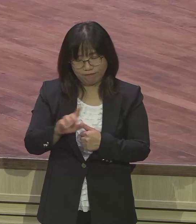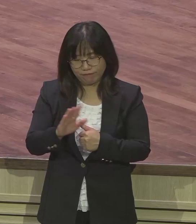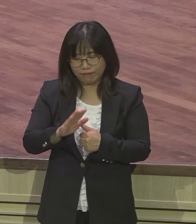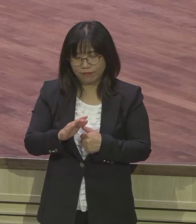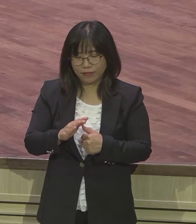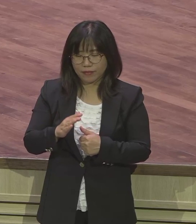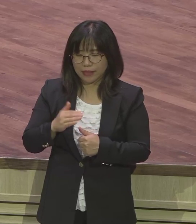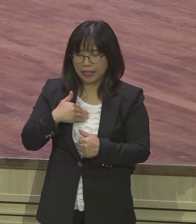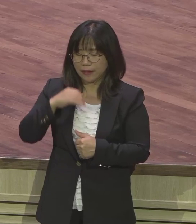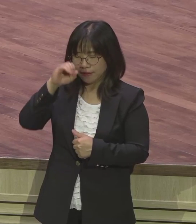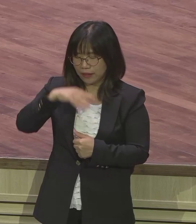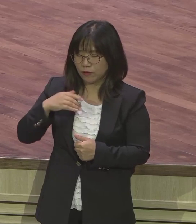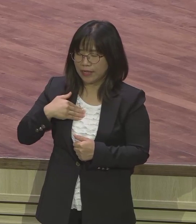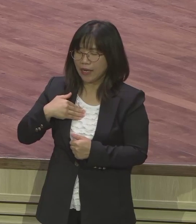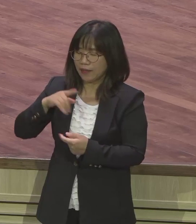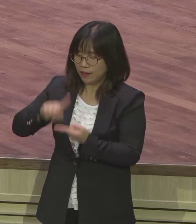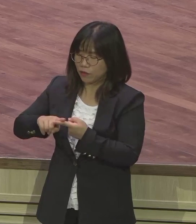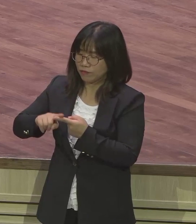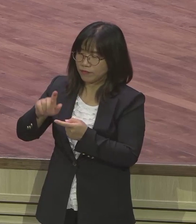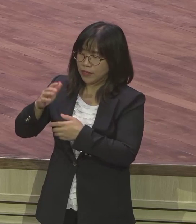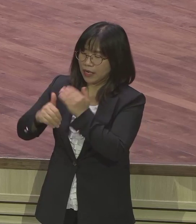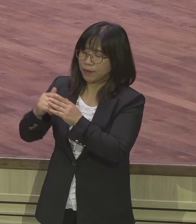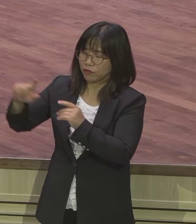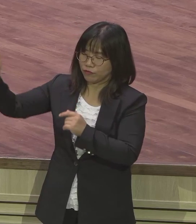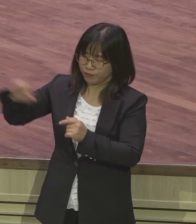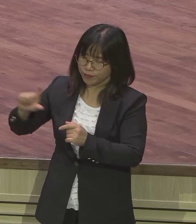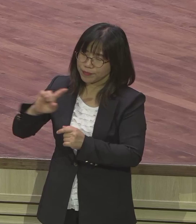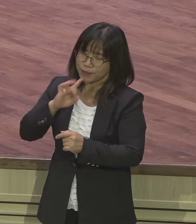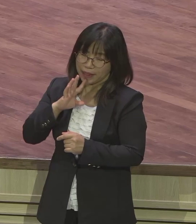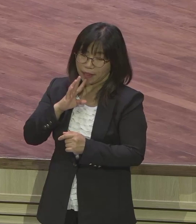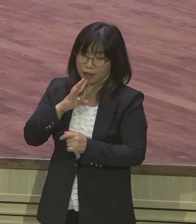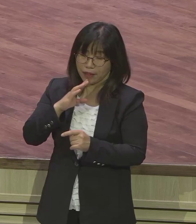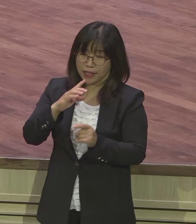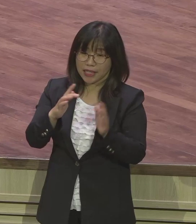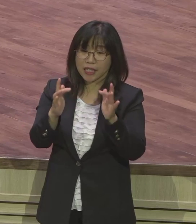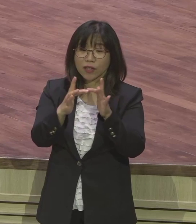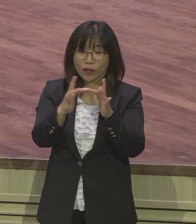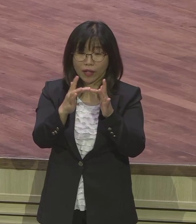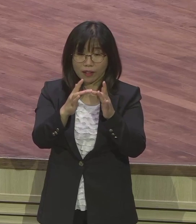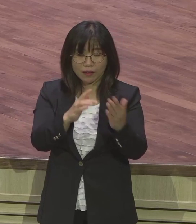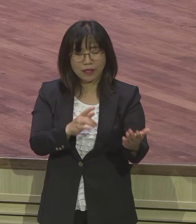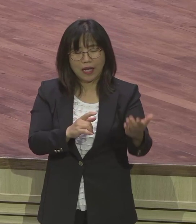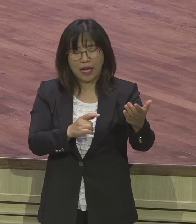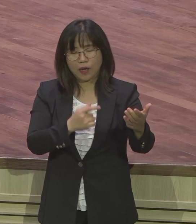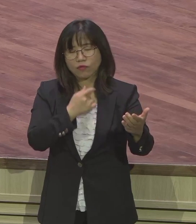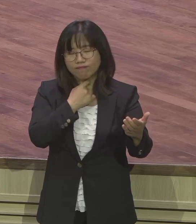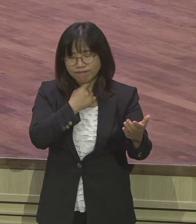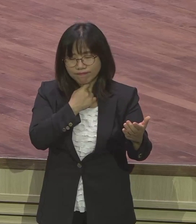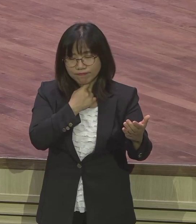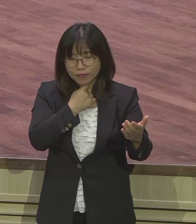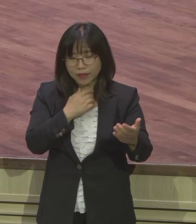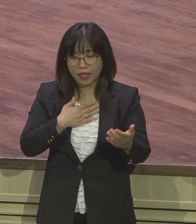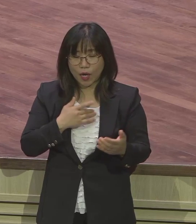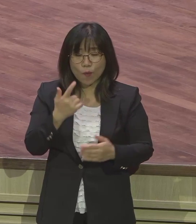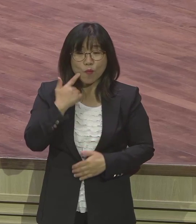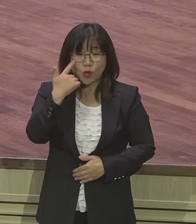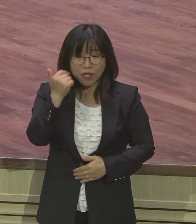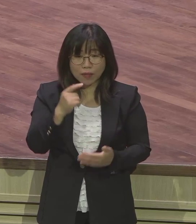하나님인데 인터넷은 예배드리지 내 보고 싶은 사람 내 체질이 많은 사람 골라가면서 목사들 쫙쫙 나오니까 보고